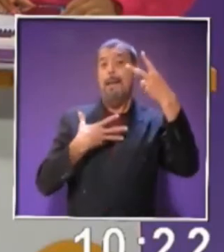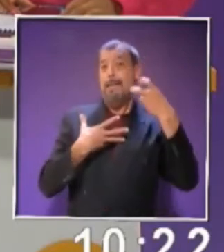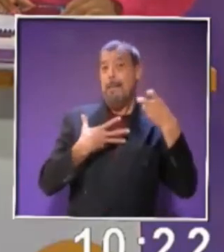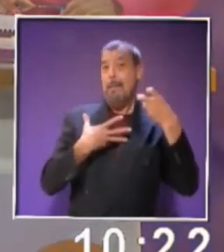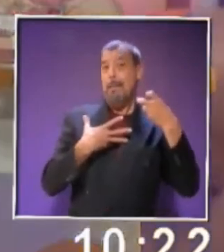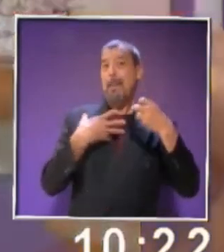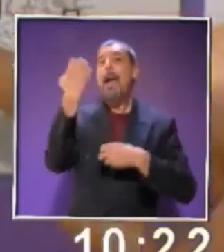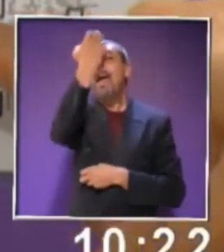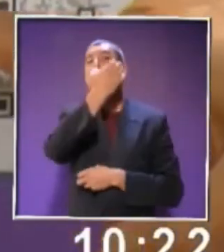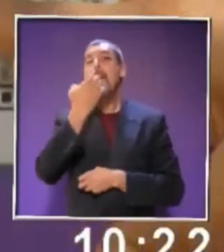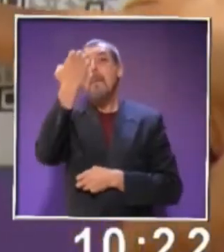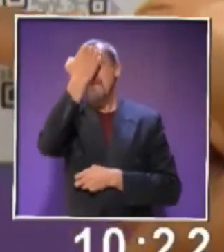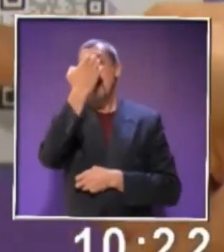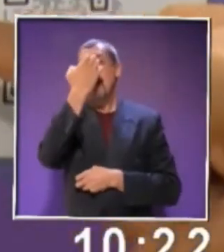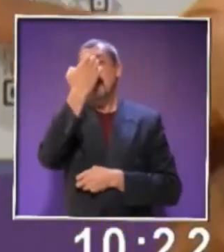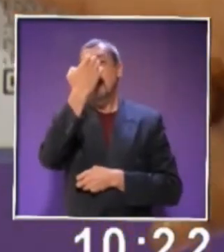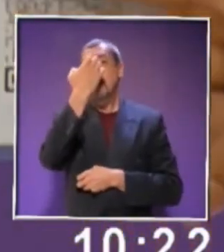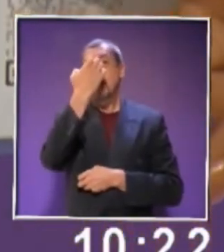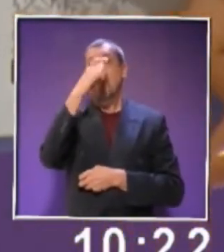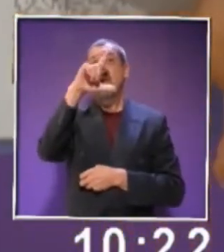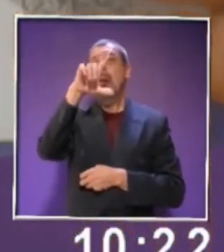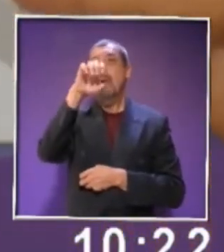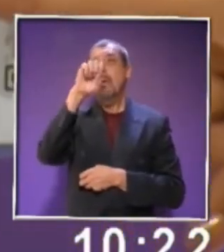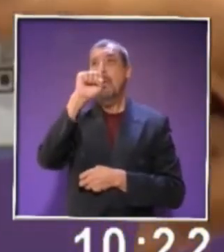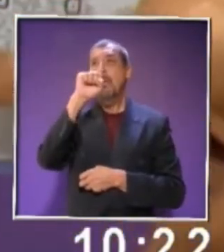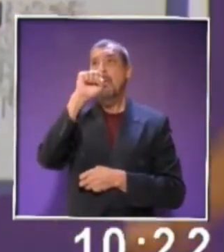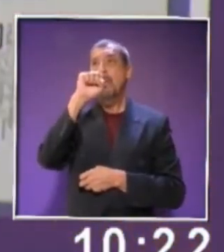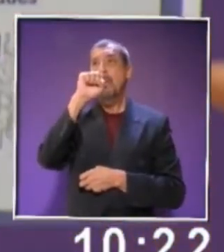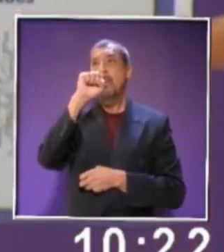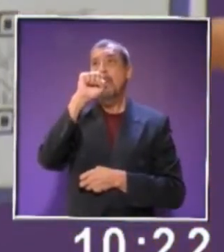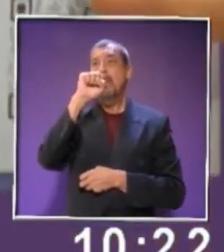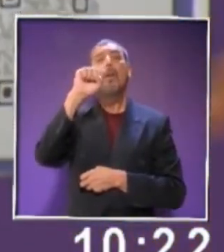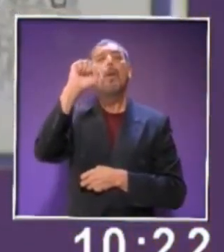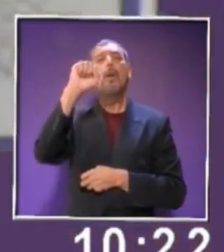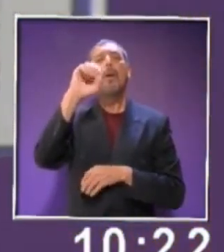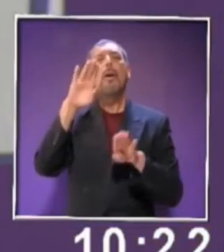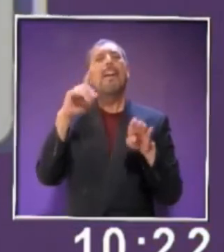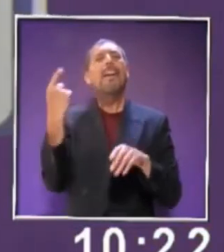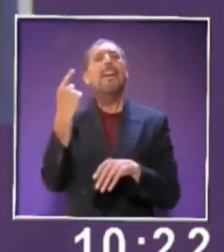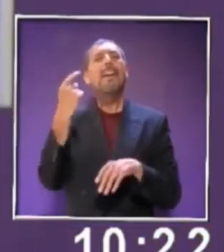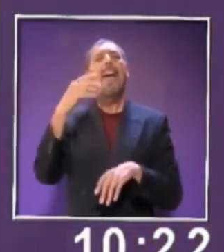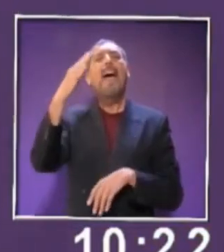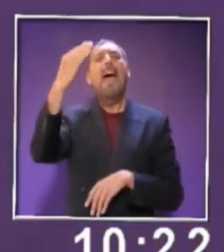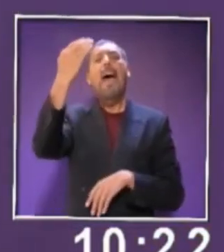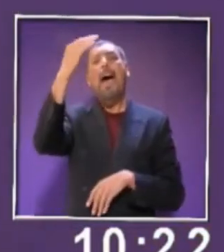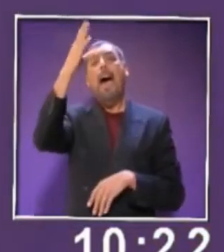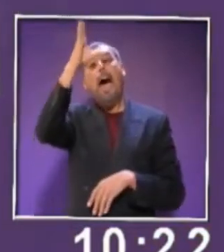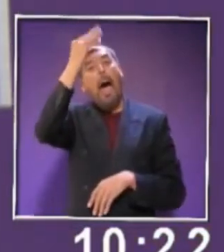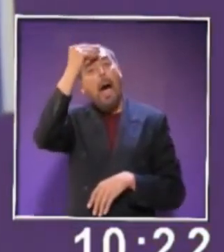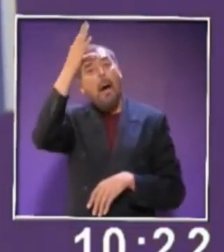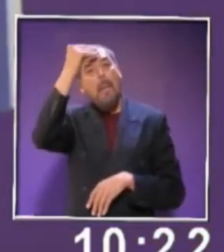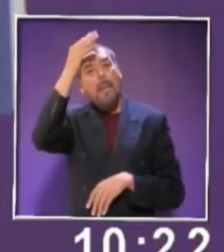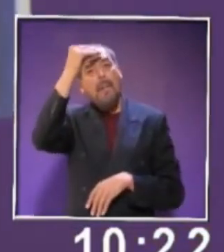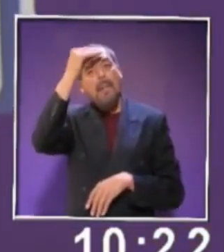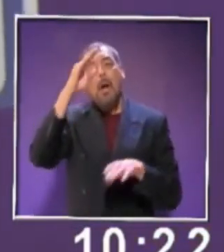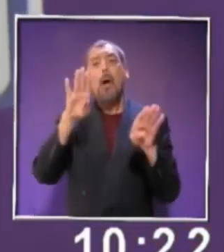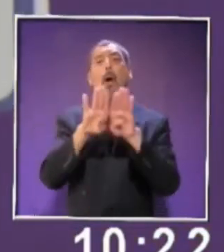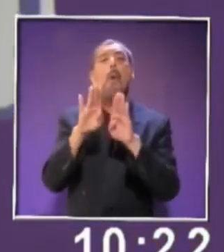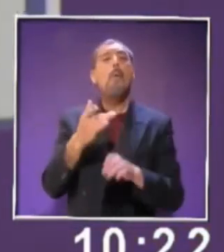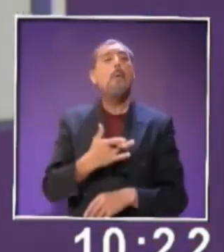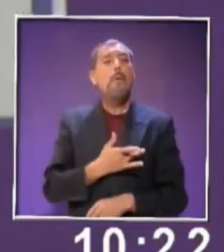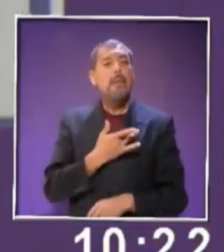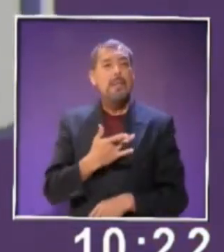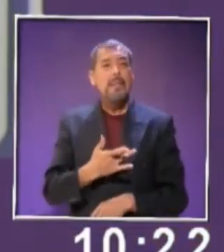donde vienen los conocimientos y las actitudes de nuestro pequeño durante la actividad.